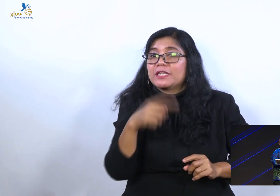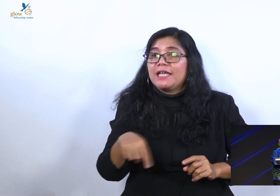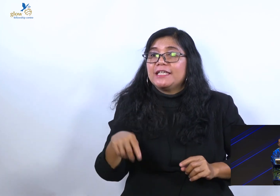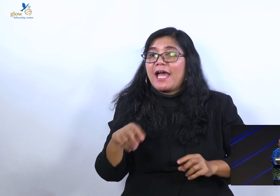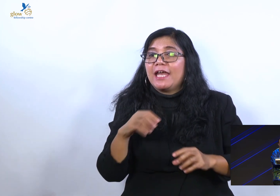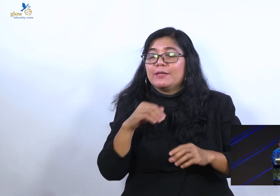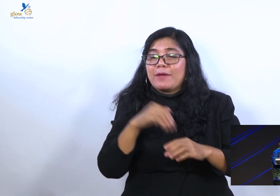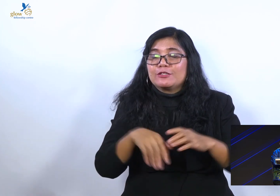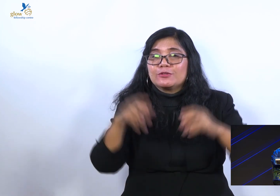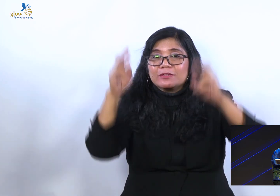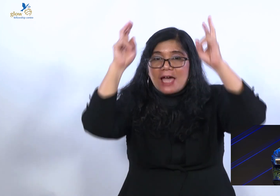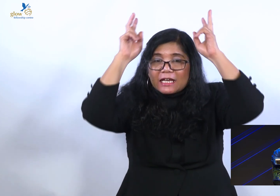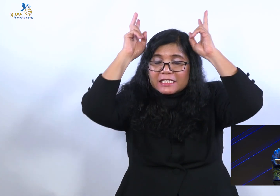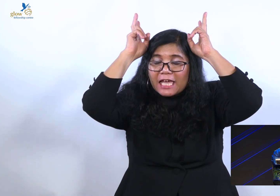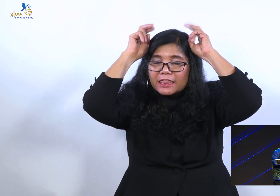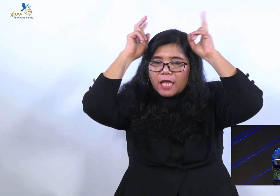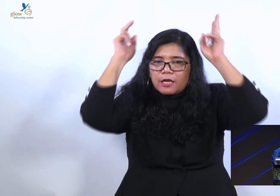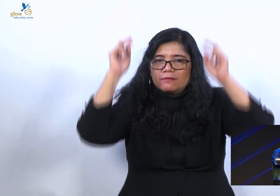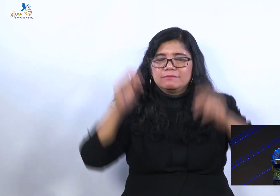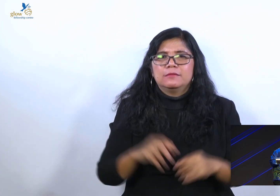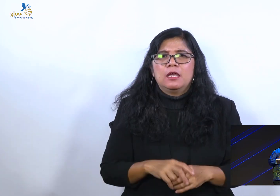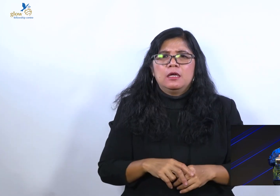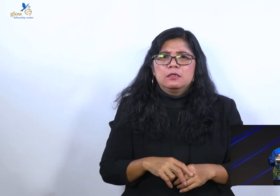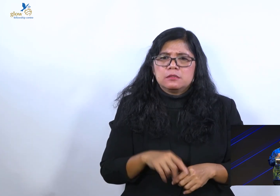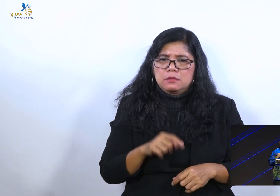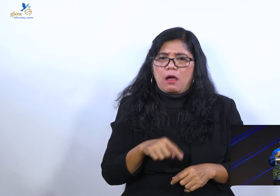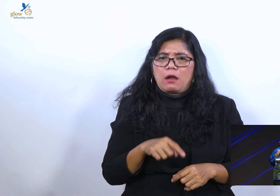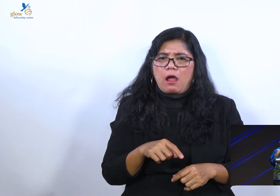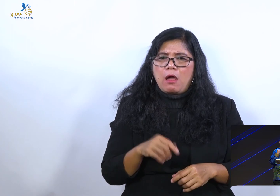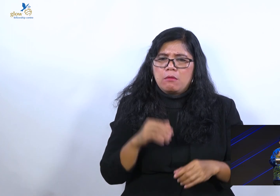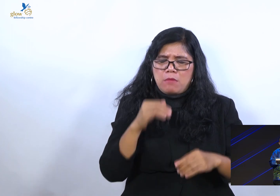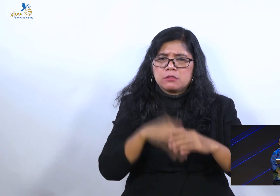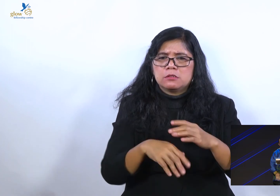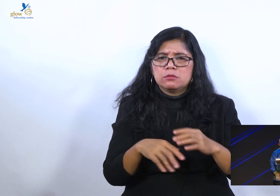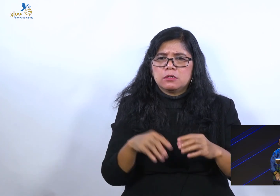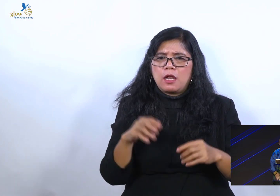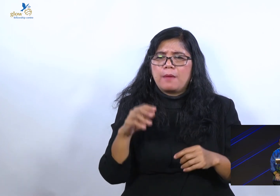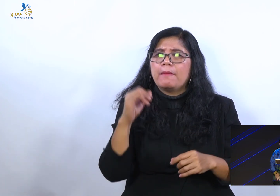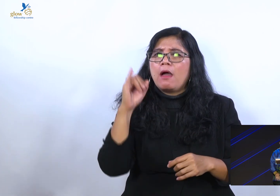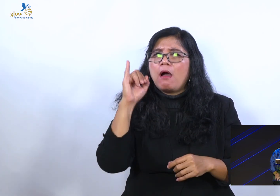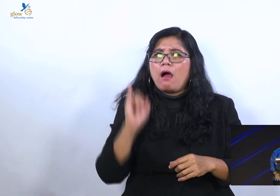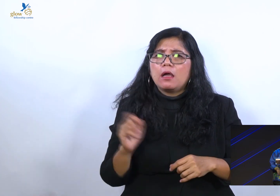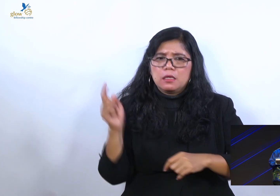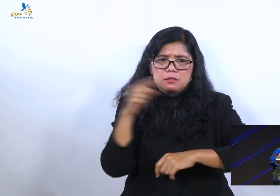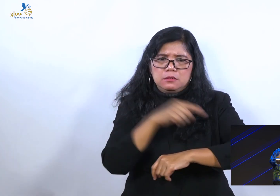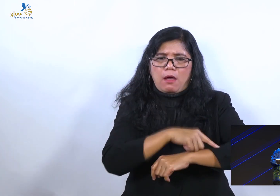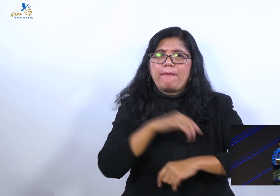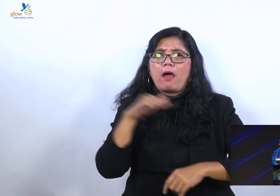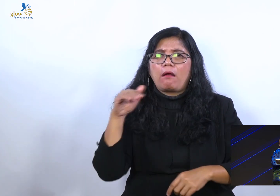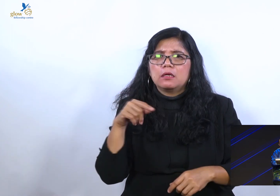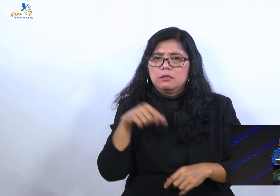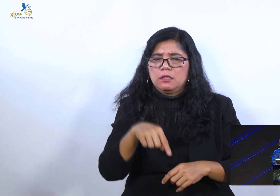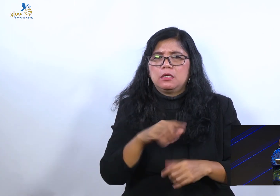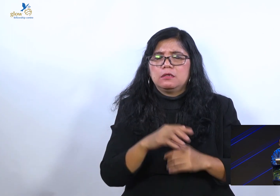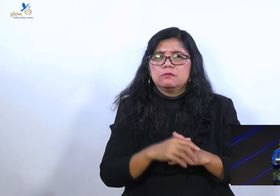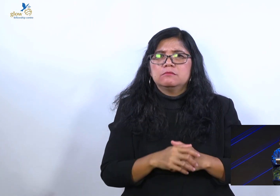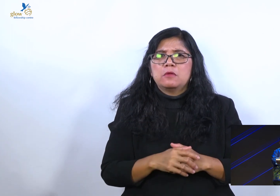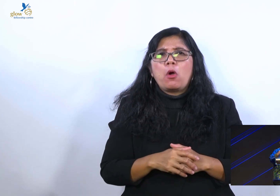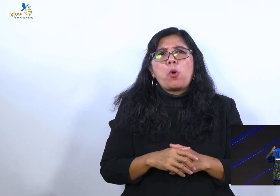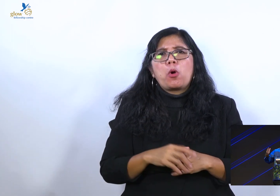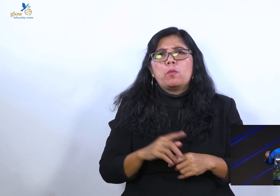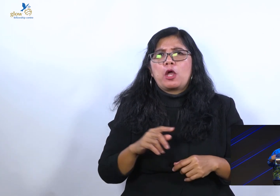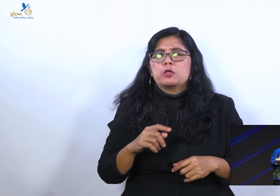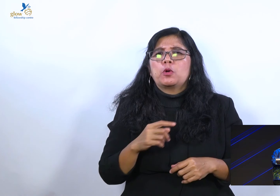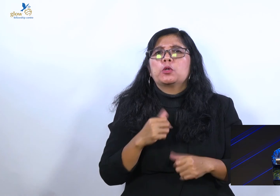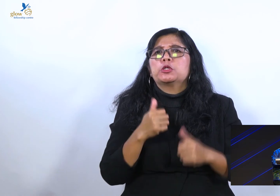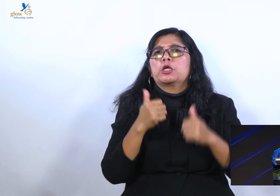Yang sedang mau merasuk di akhir jaman. Sehingga kita hanya ingin jadi orang baik. Jadi orang terkenal. Jadi